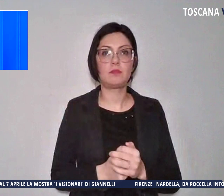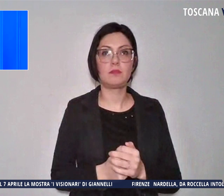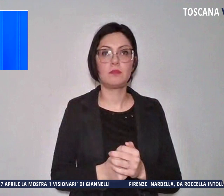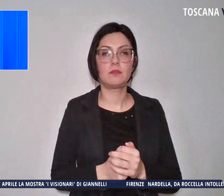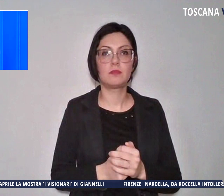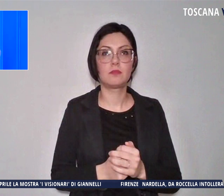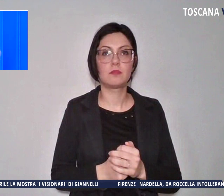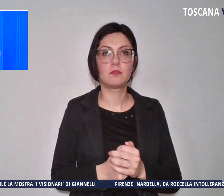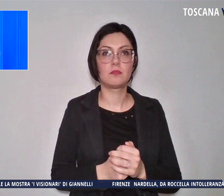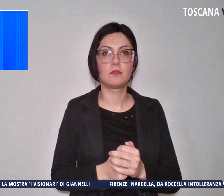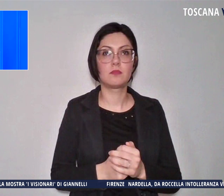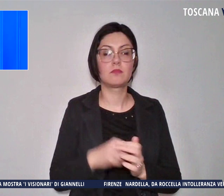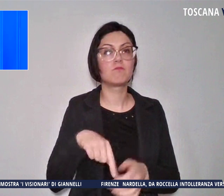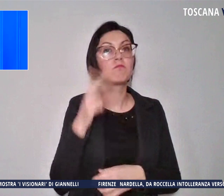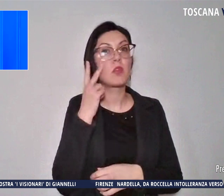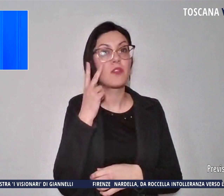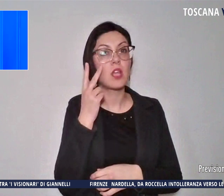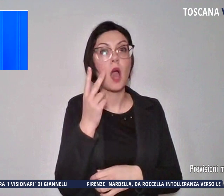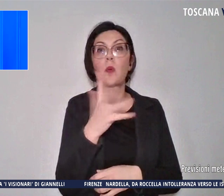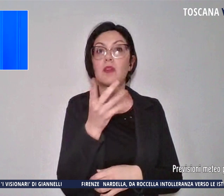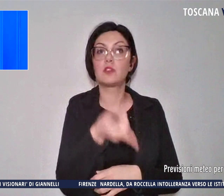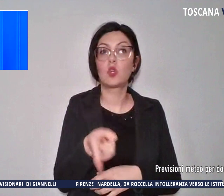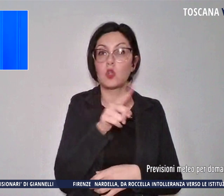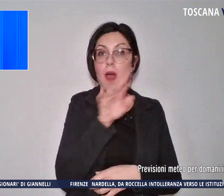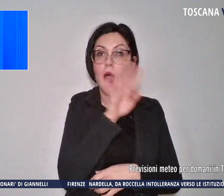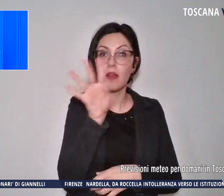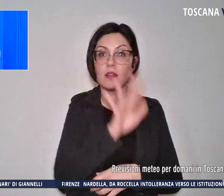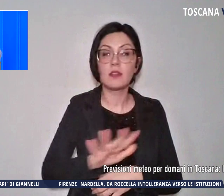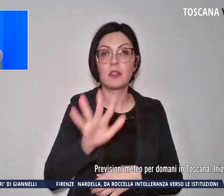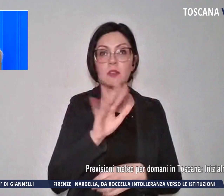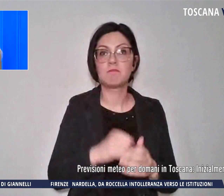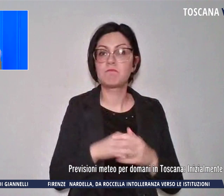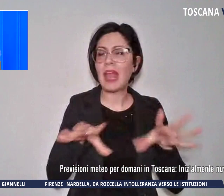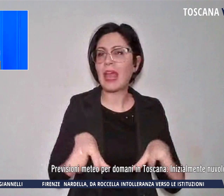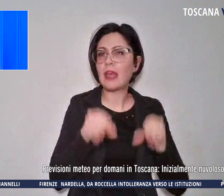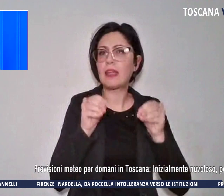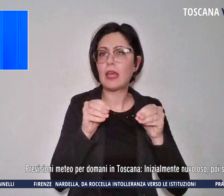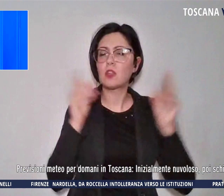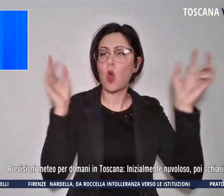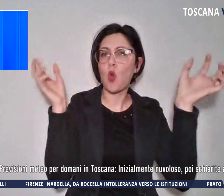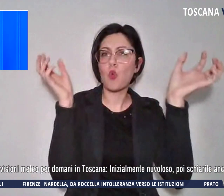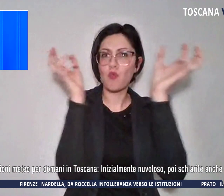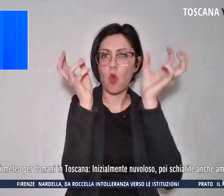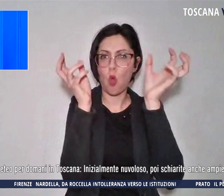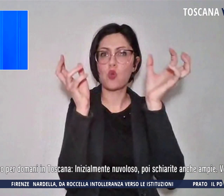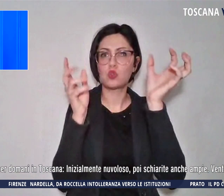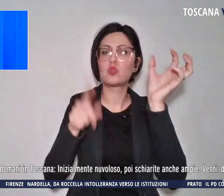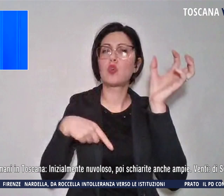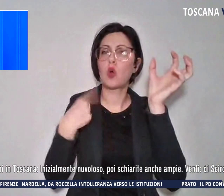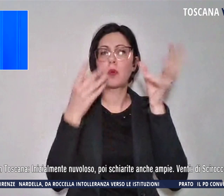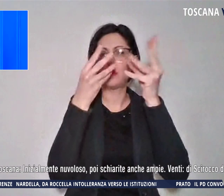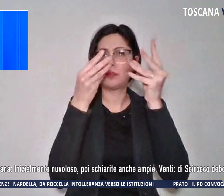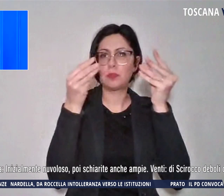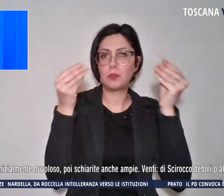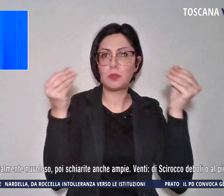E ora le previsioni meteo per domani in Toscana inizialmente nuvoloso, poi andrà a schiarirsi